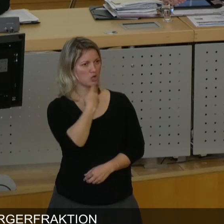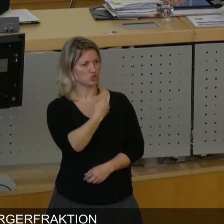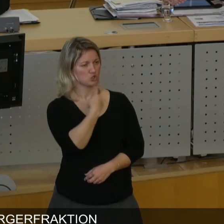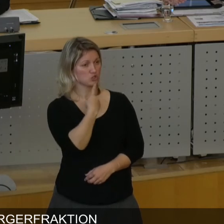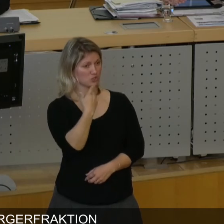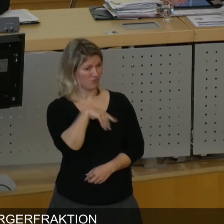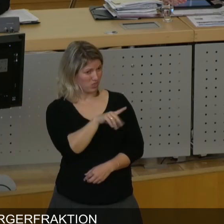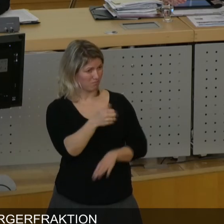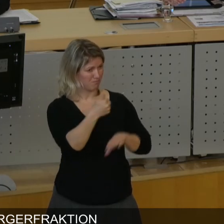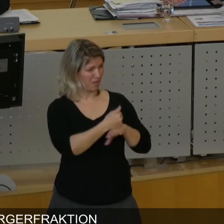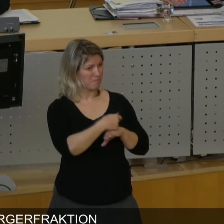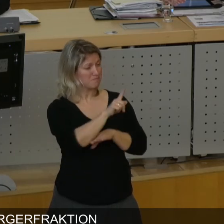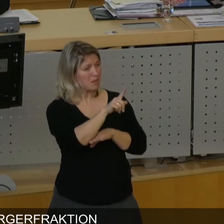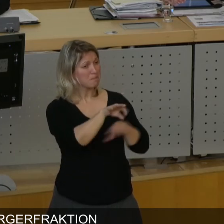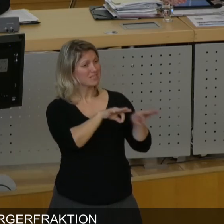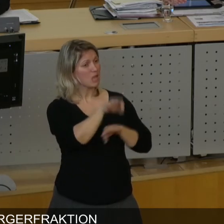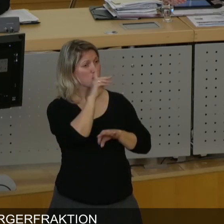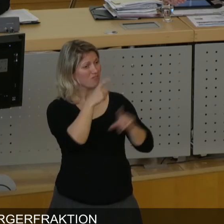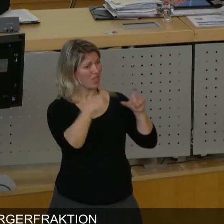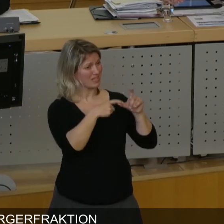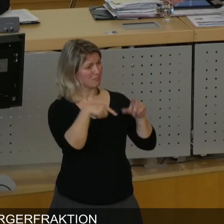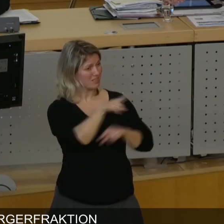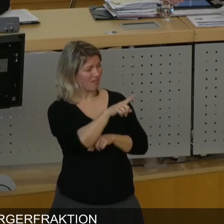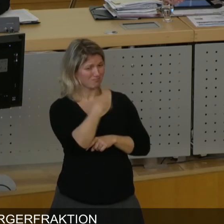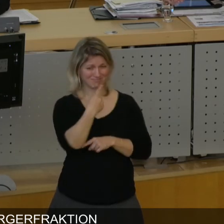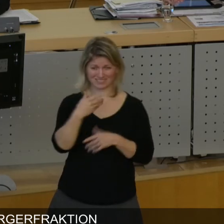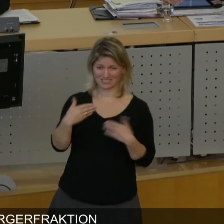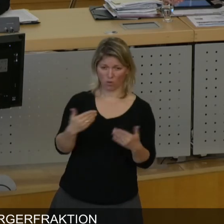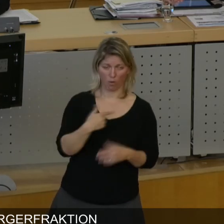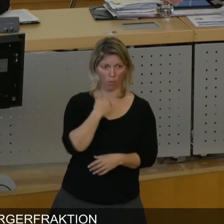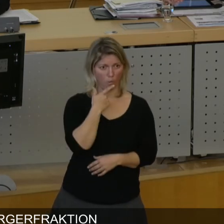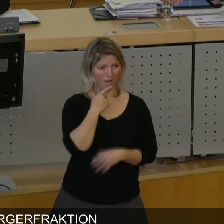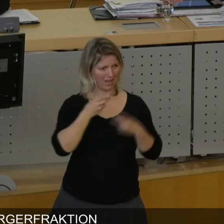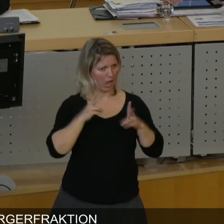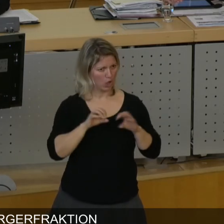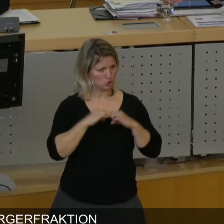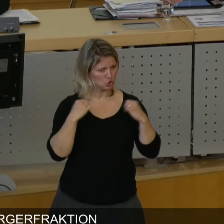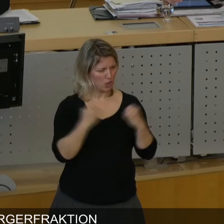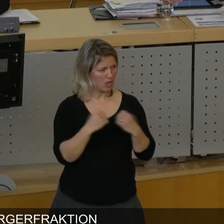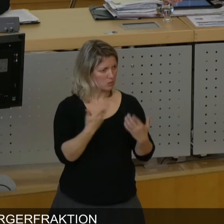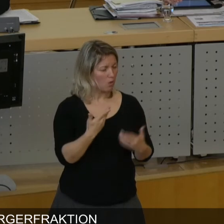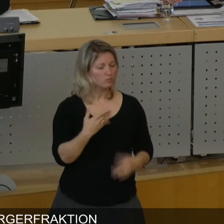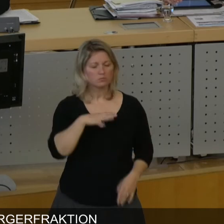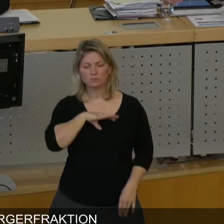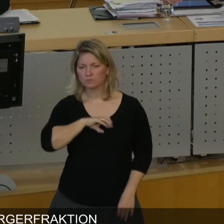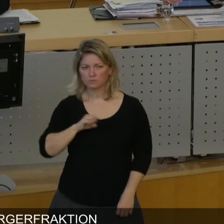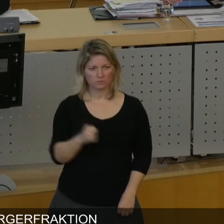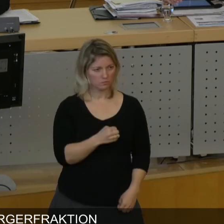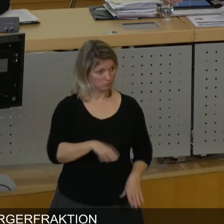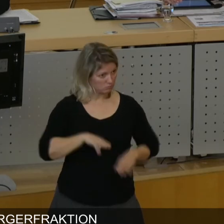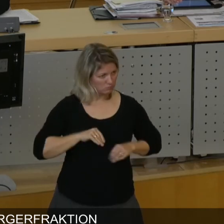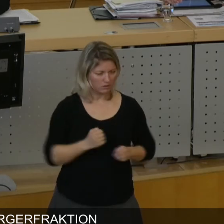-geführten Ministerium getroffen wurde. Und ich halte das in einem Rechtsstaat wie unserem für untragbar und nicht hinnehmbar.